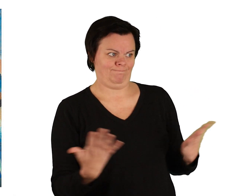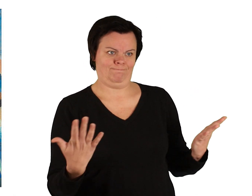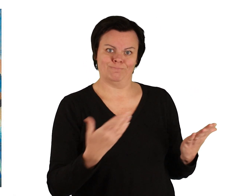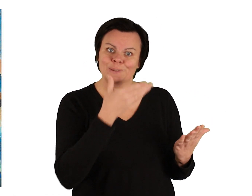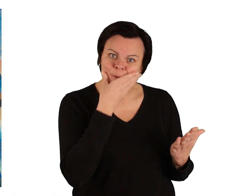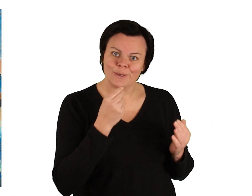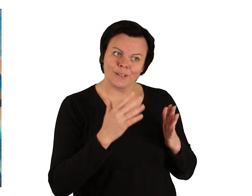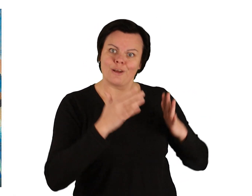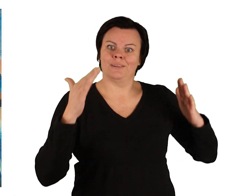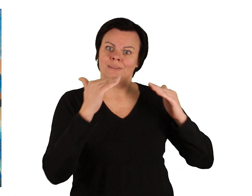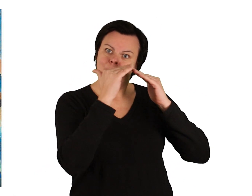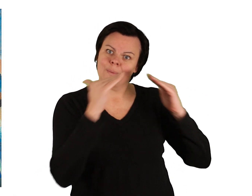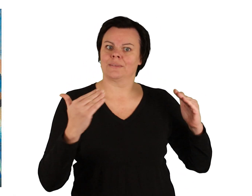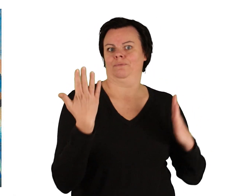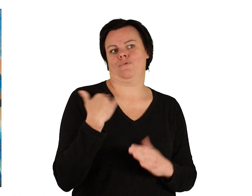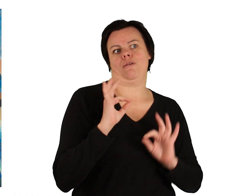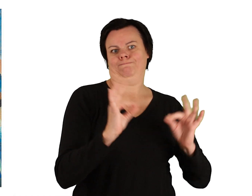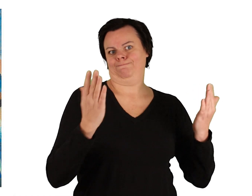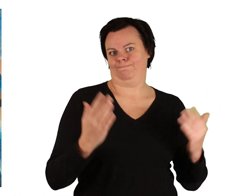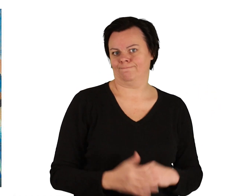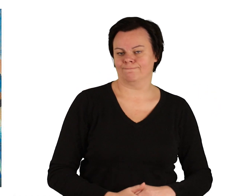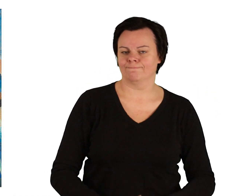Hütte wäre schon mal gut gewesen,« meinte die Frau.